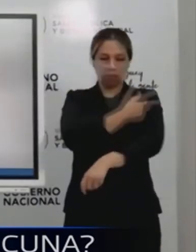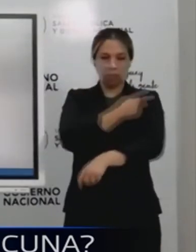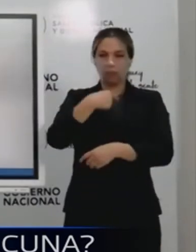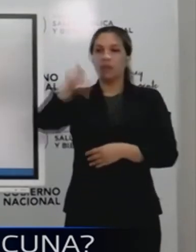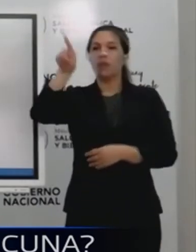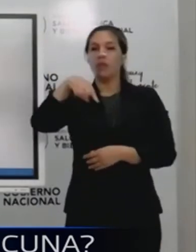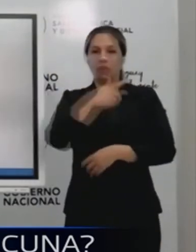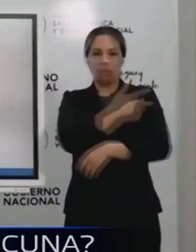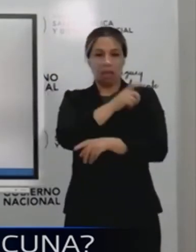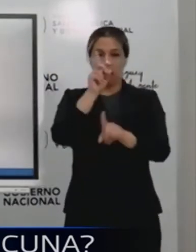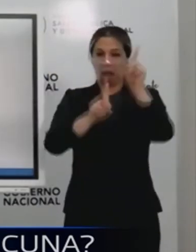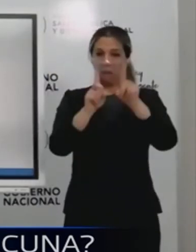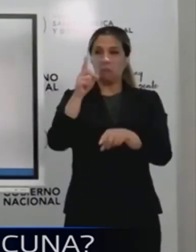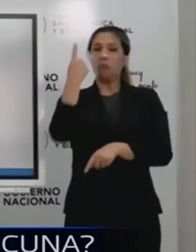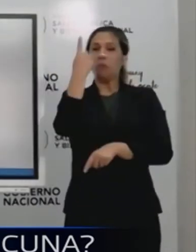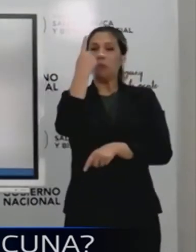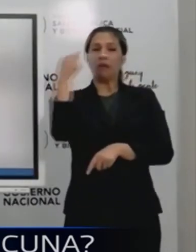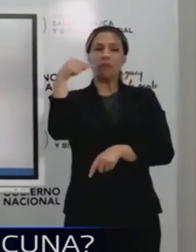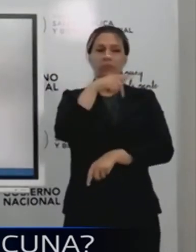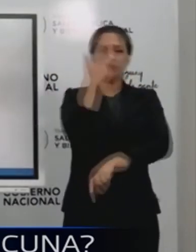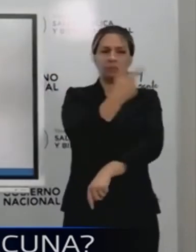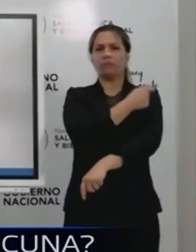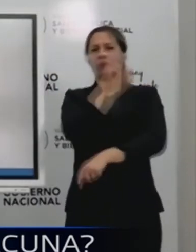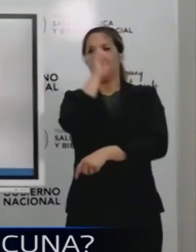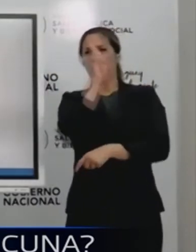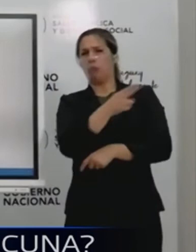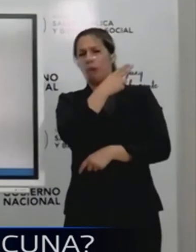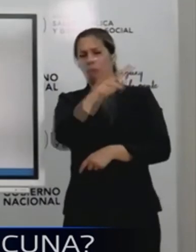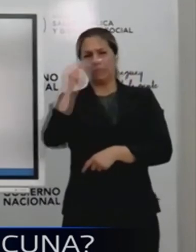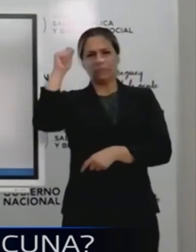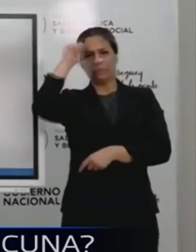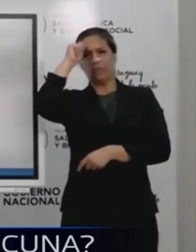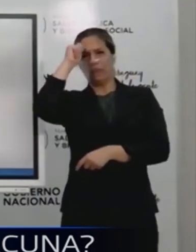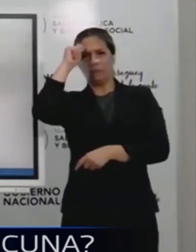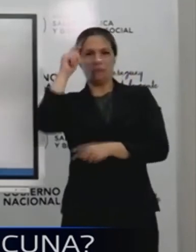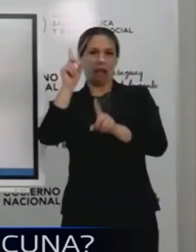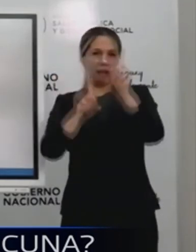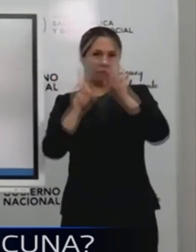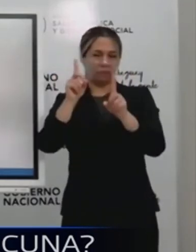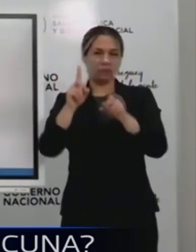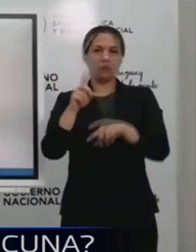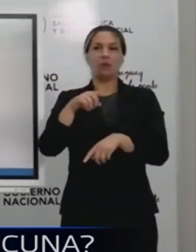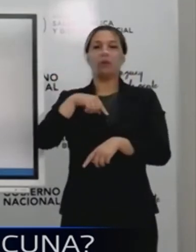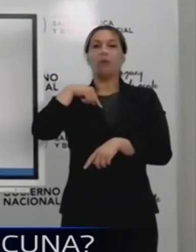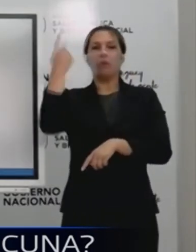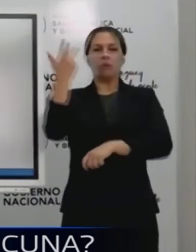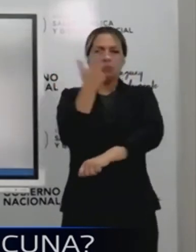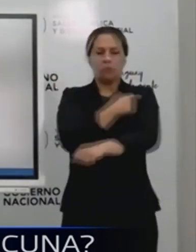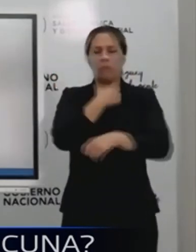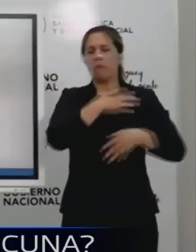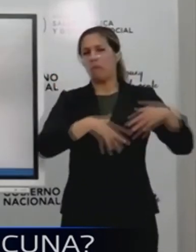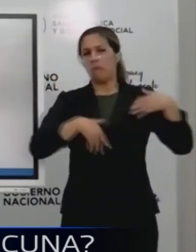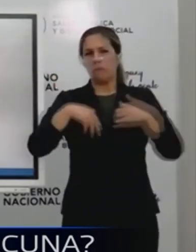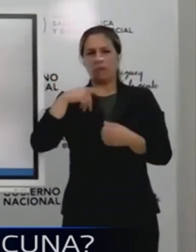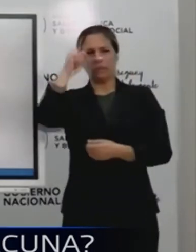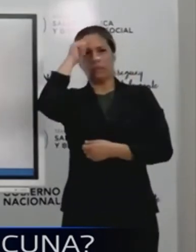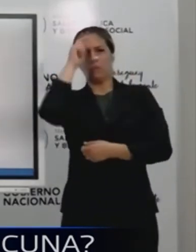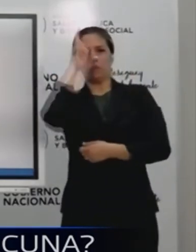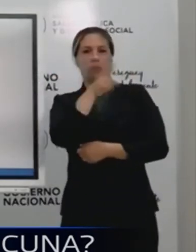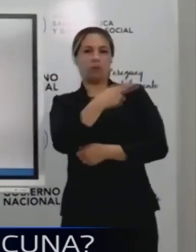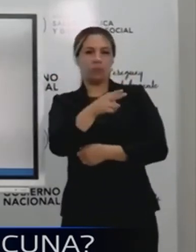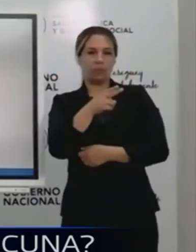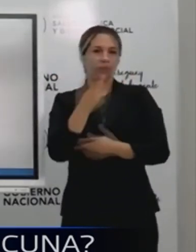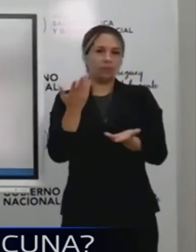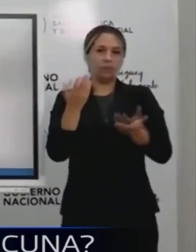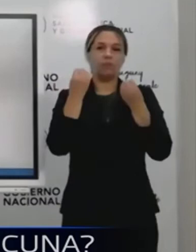no vuelven a venir, porque quizás una mala experiencia, eso ya lo vieron en los ensayos clínicos en Inglaterra, en diferentes países. Entonces, si es de una dosis